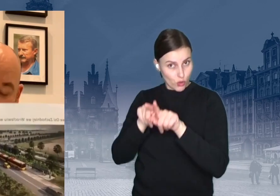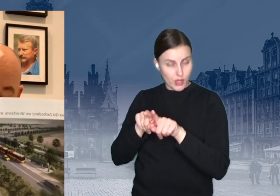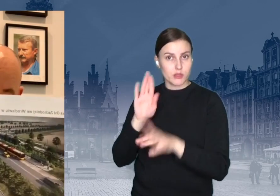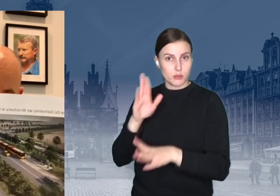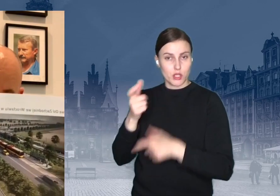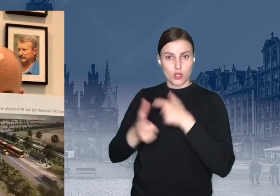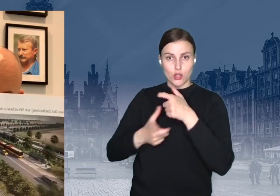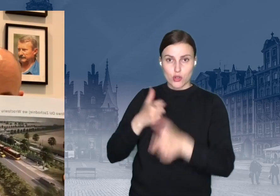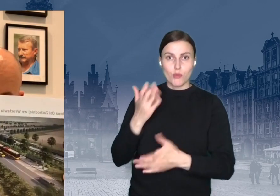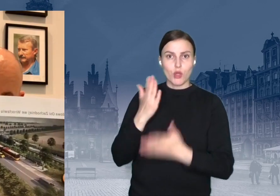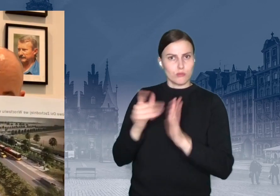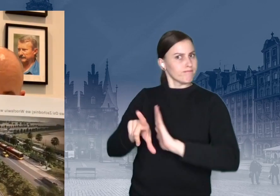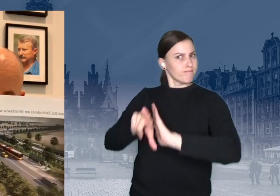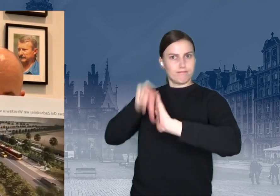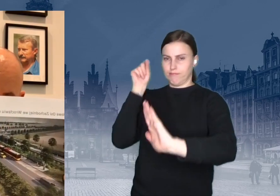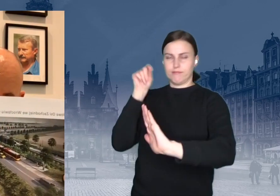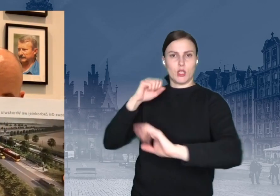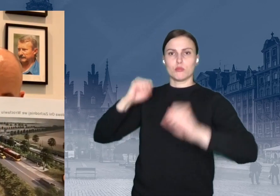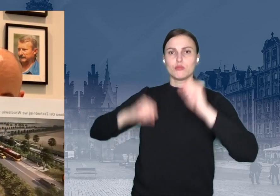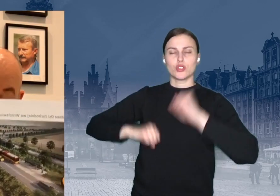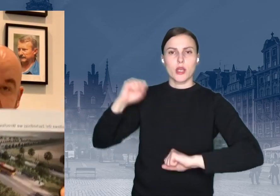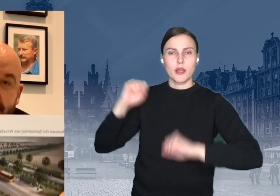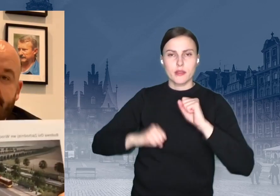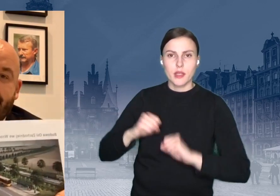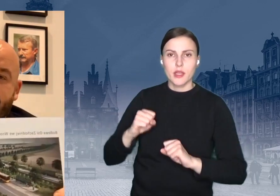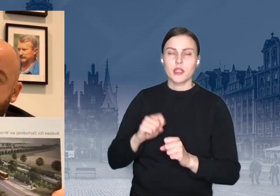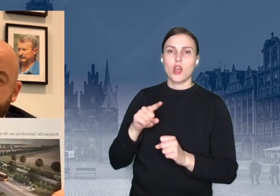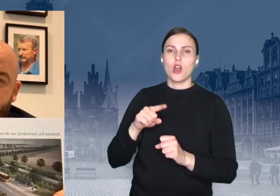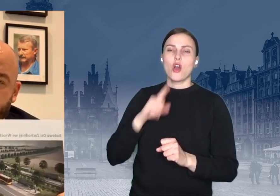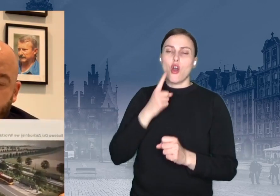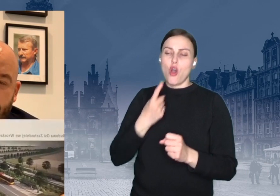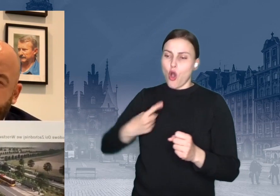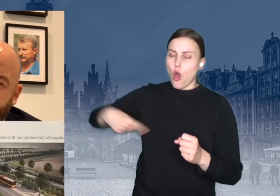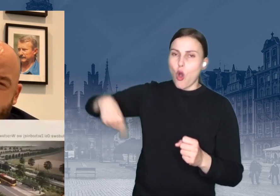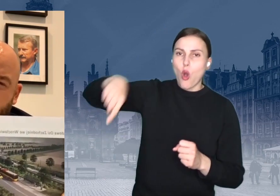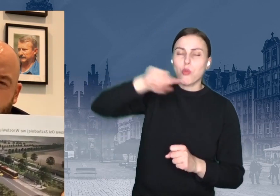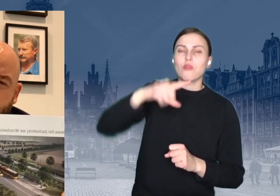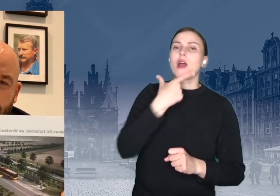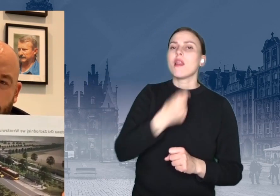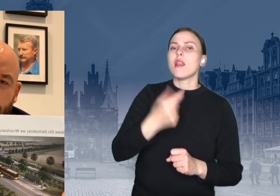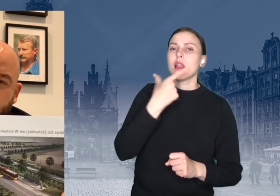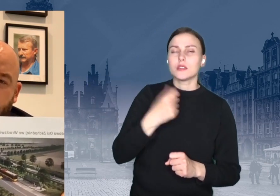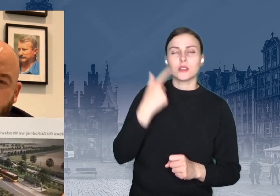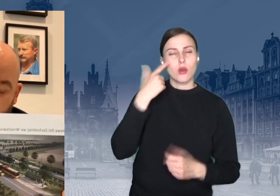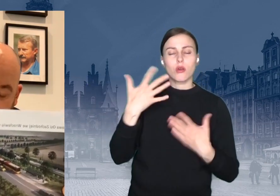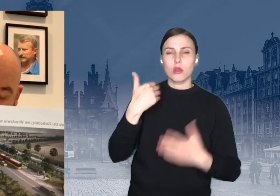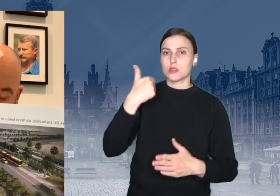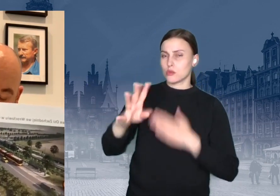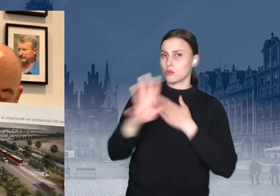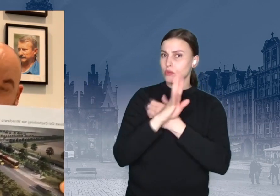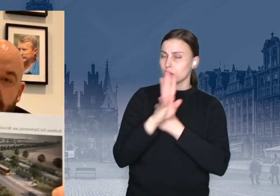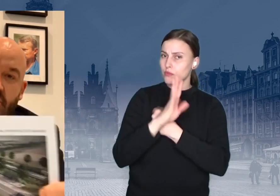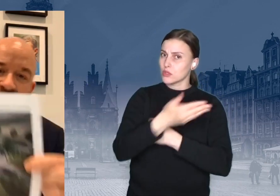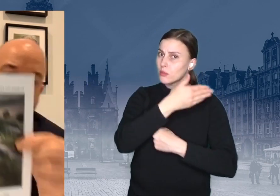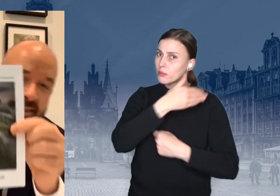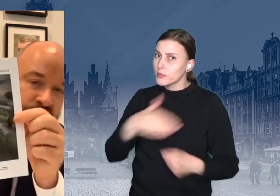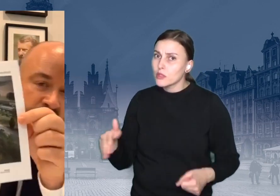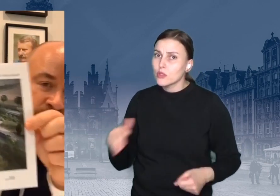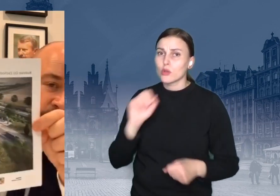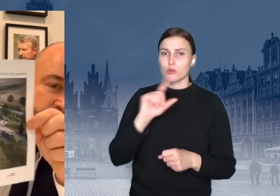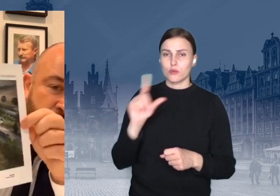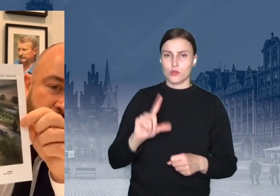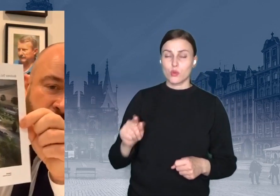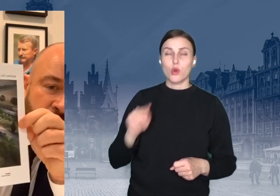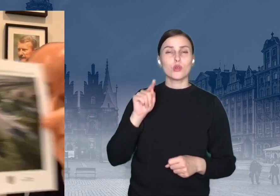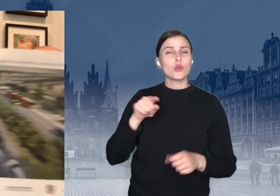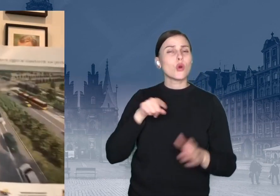wyłoniliśmy w przetargu, czyli obwodnica Leśnicy, zadanie o wartości prawie 190 milionów złotych. To jest dla